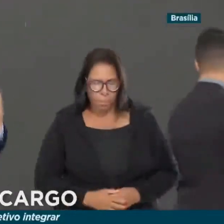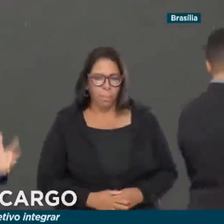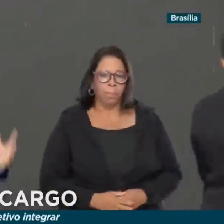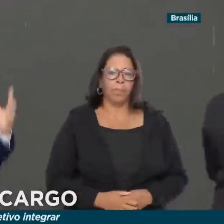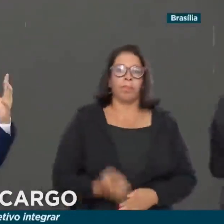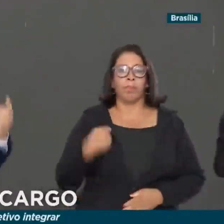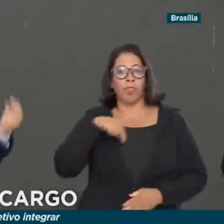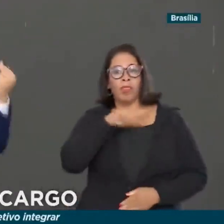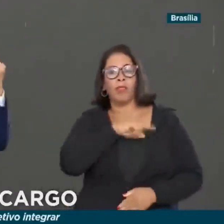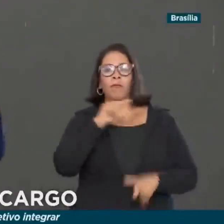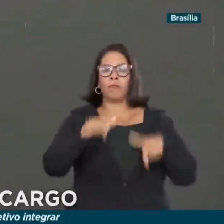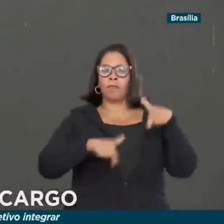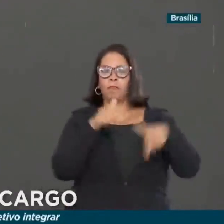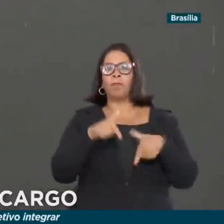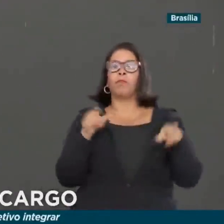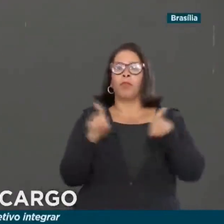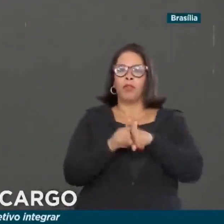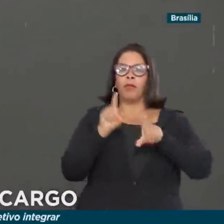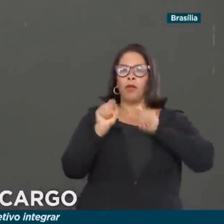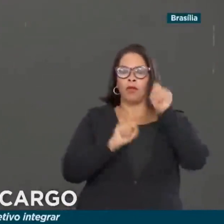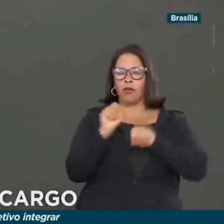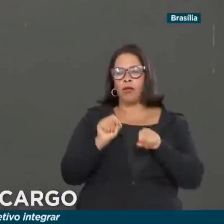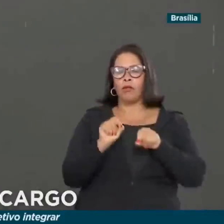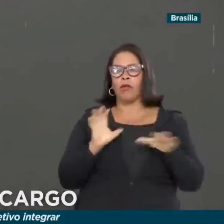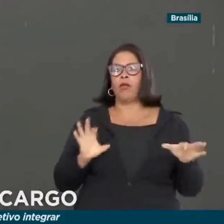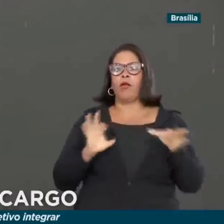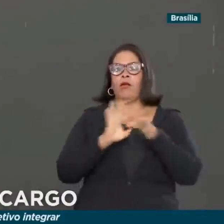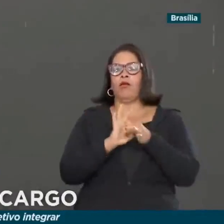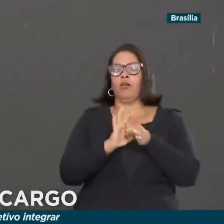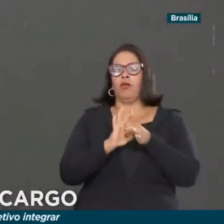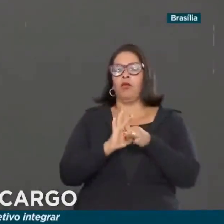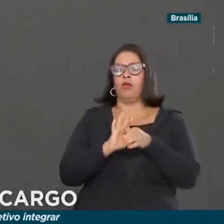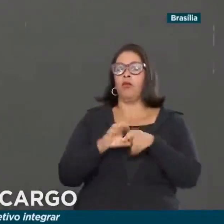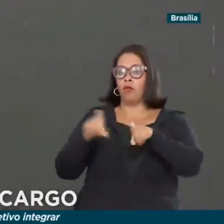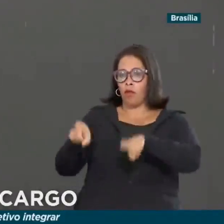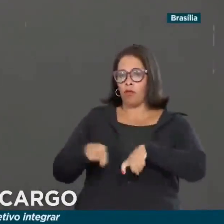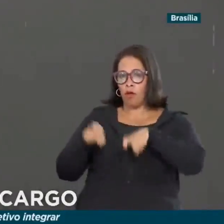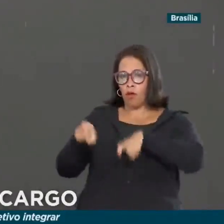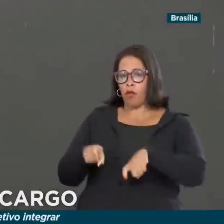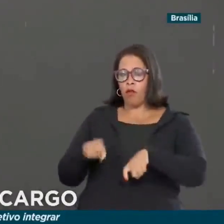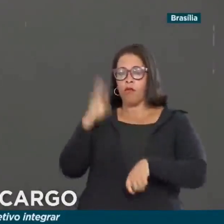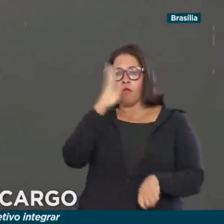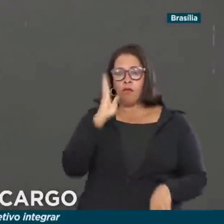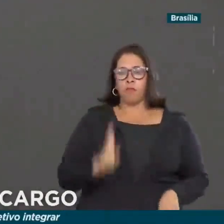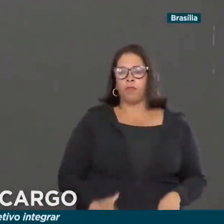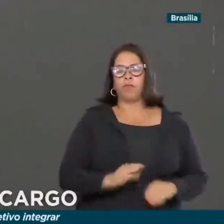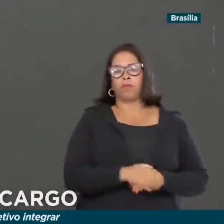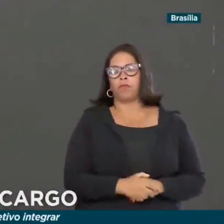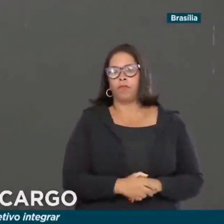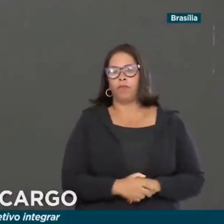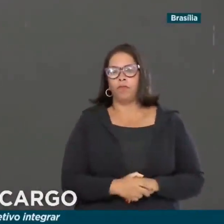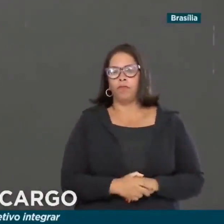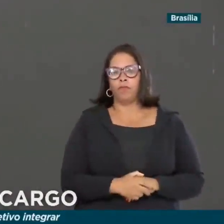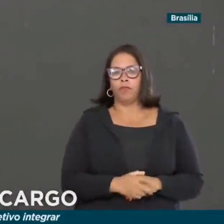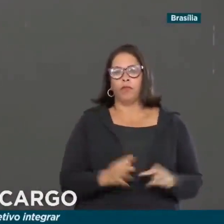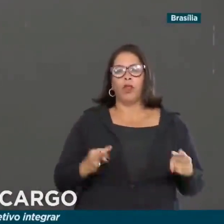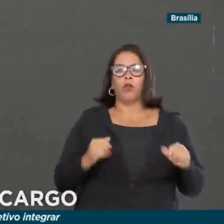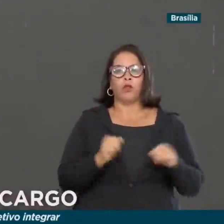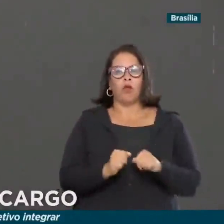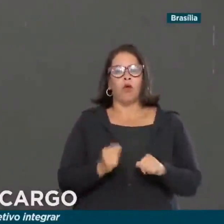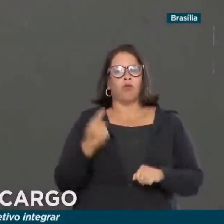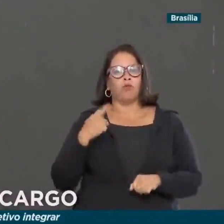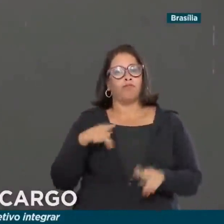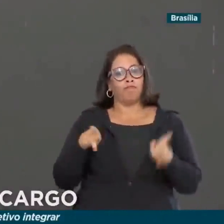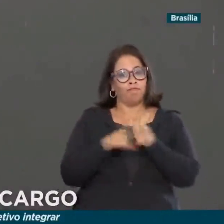Então, nós trabalharemos também para unir o setor agrícola brasileiro. Todos são